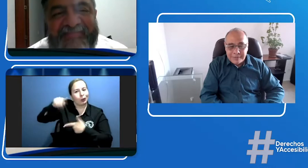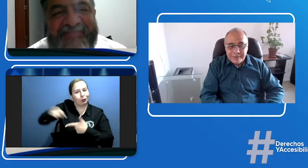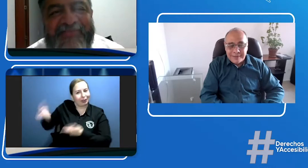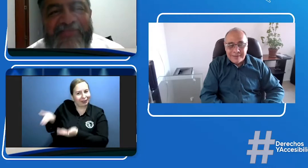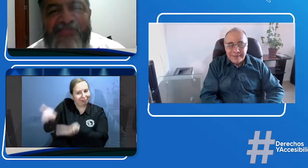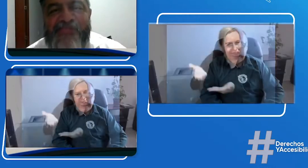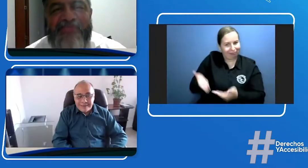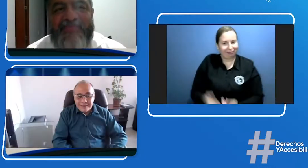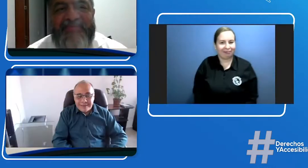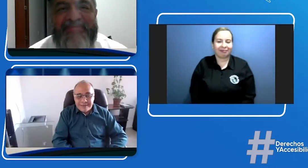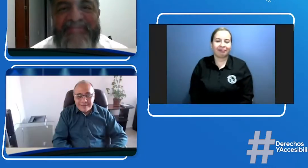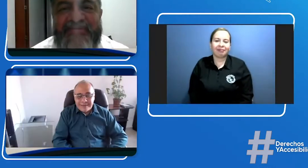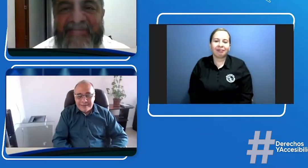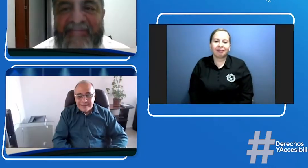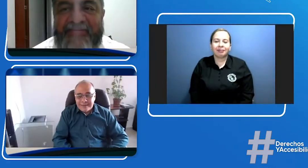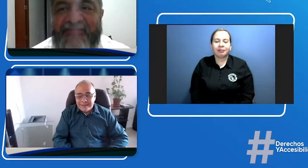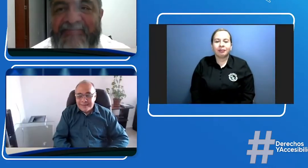Muchas gracias, Juan Manuel.